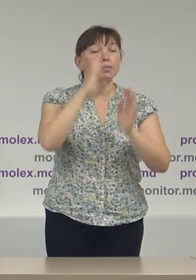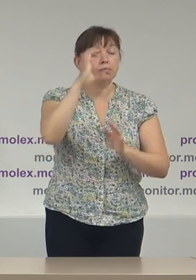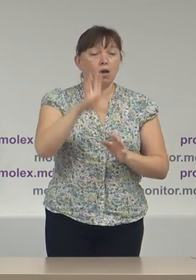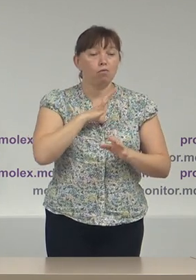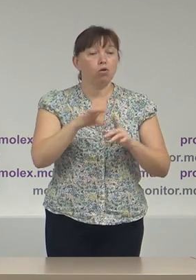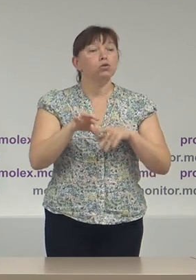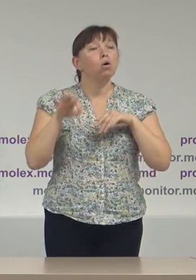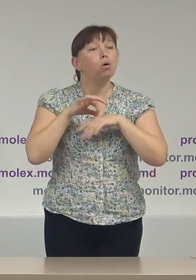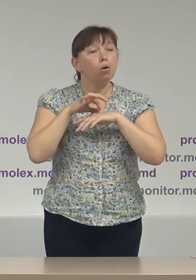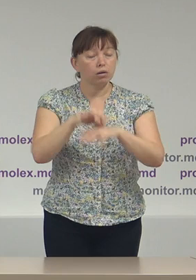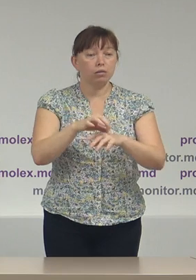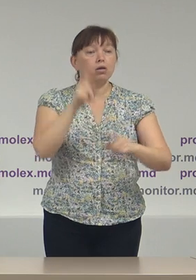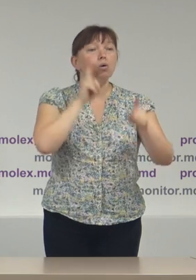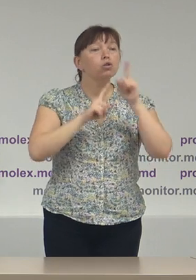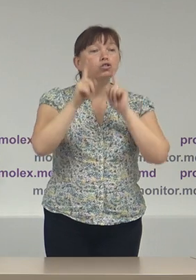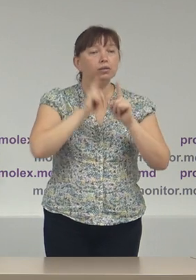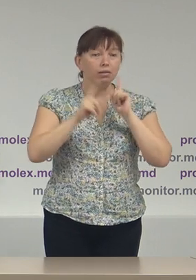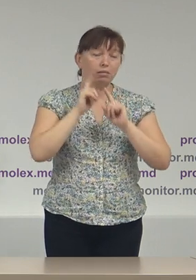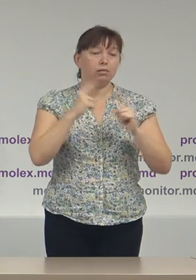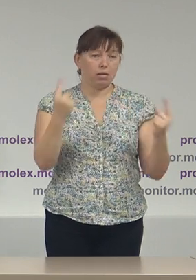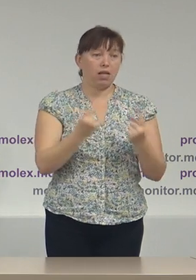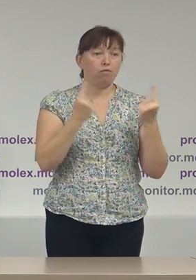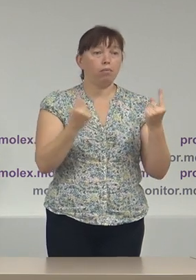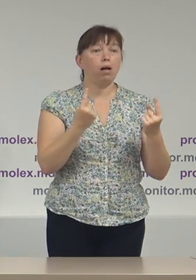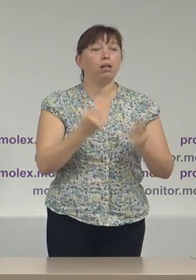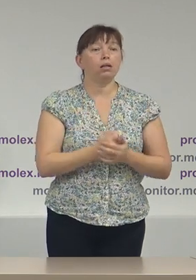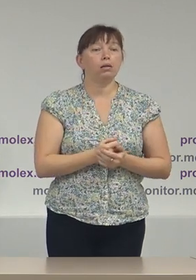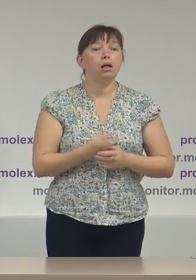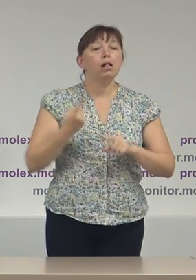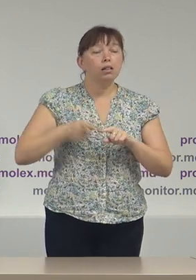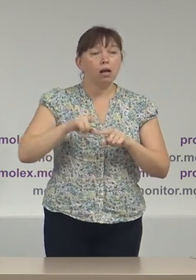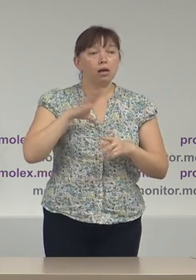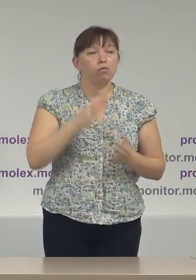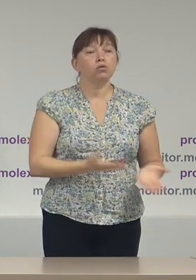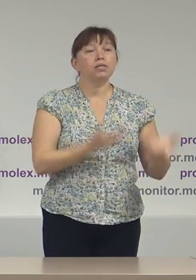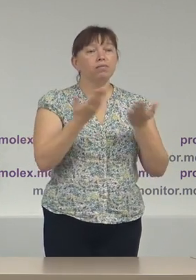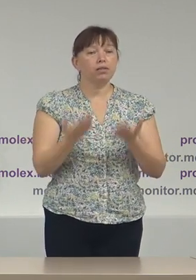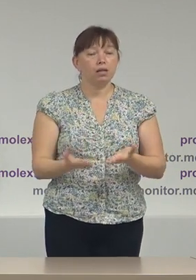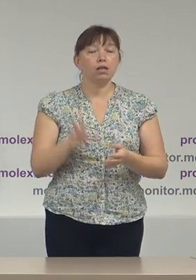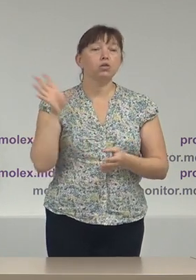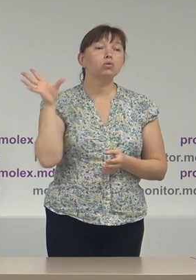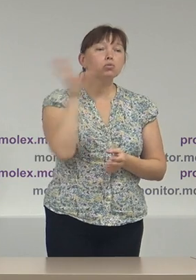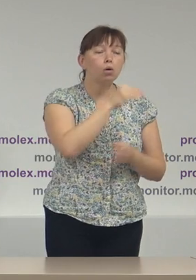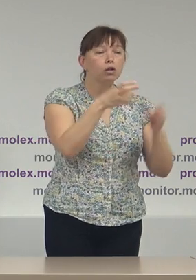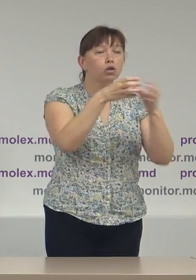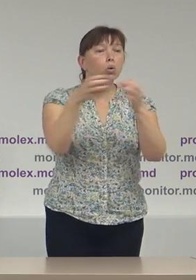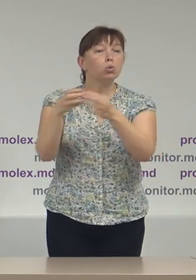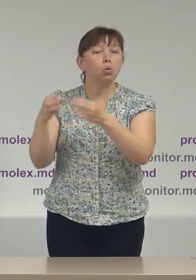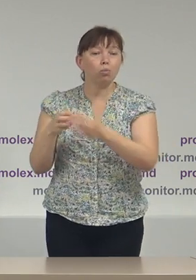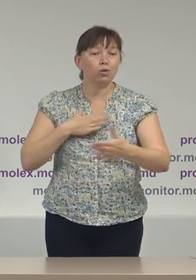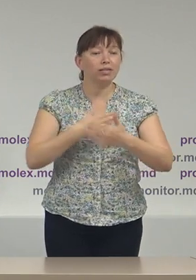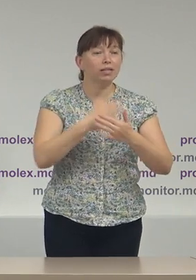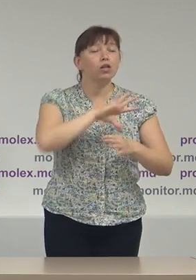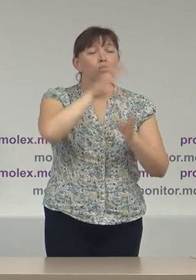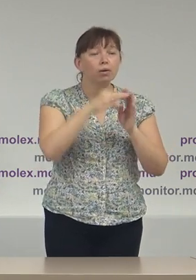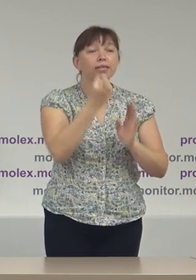a organizat o ședință informală la care a invitat toate grupurile de inițiativă, toate